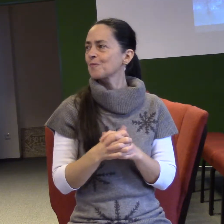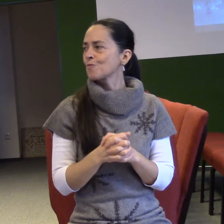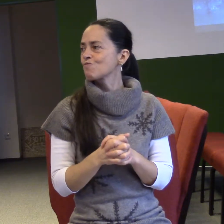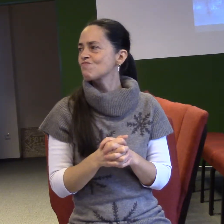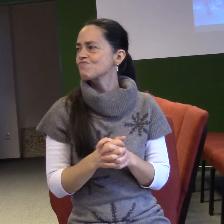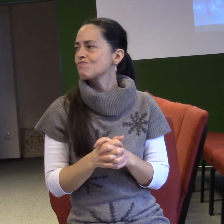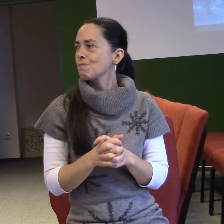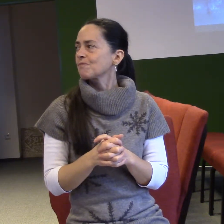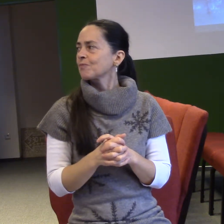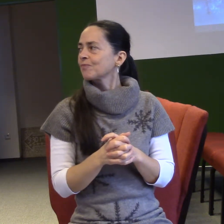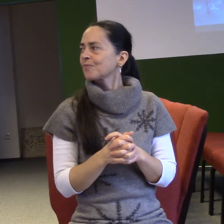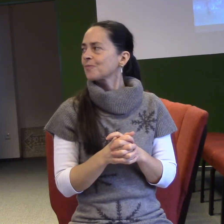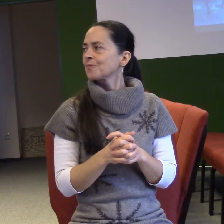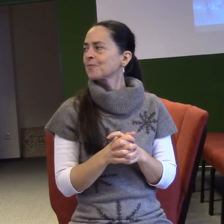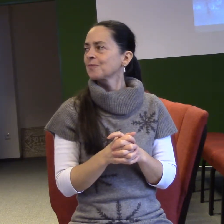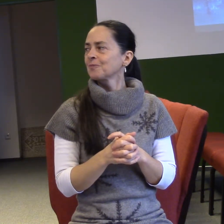Ty už jsi svoje náboje vystříloval, ty mlč.